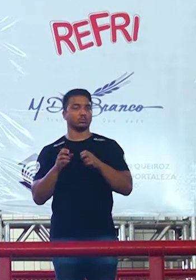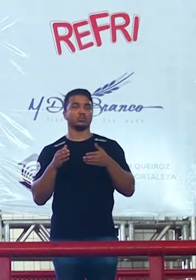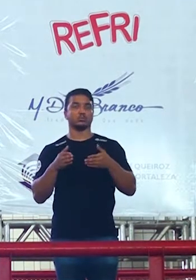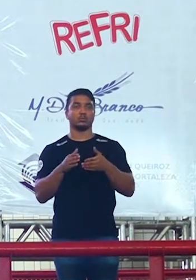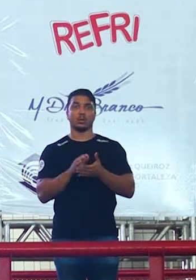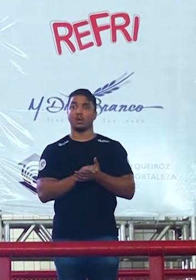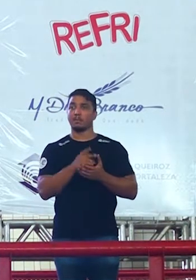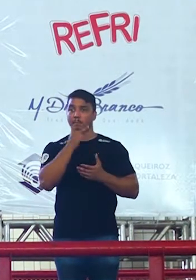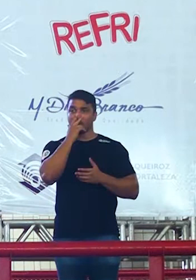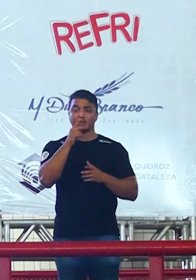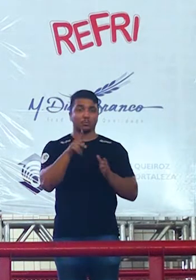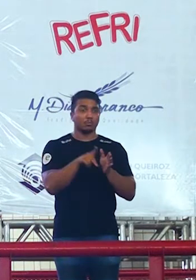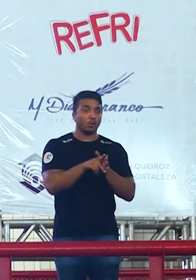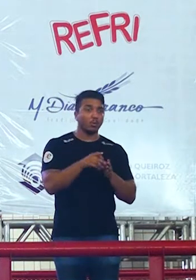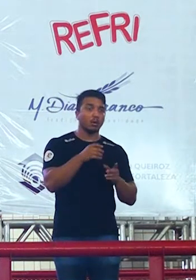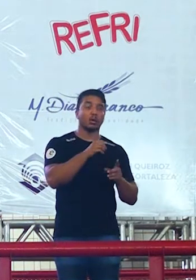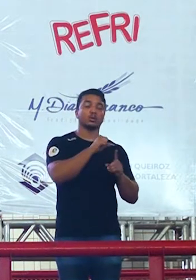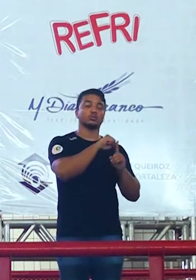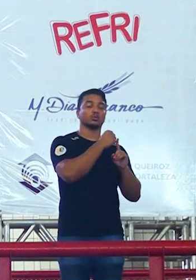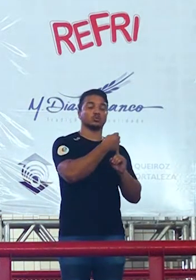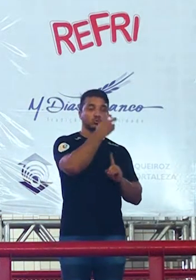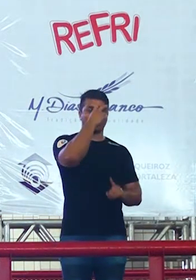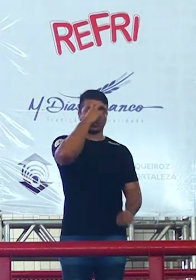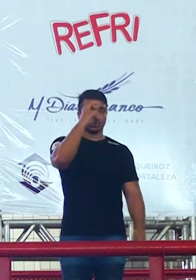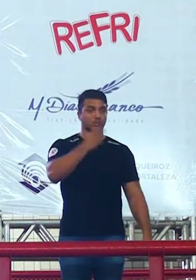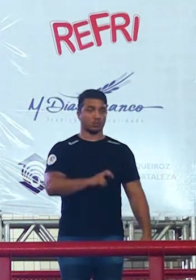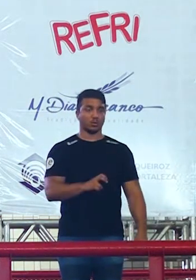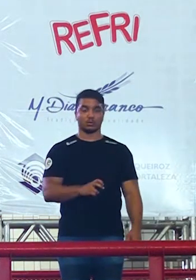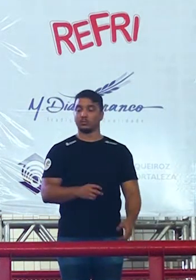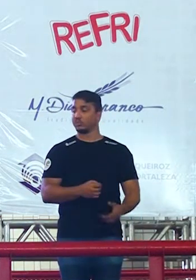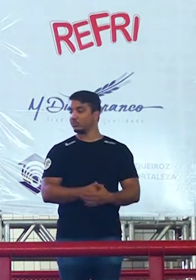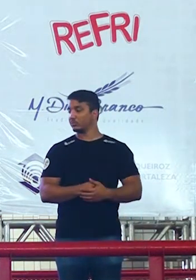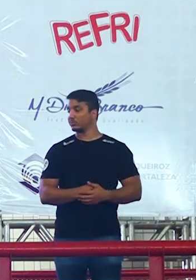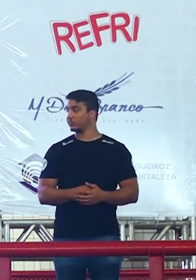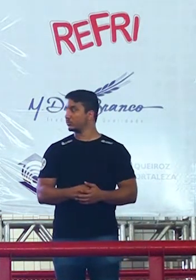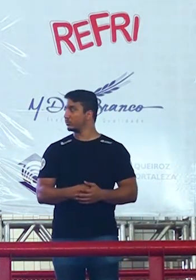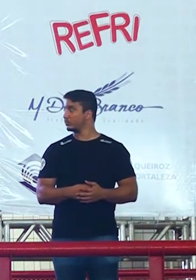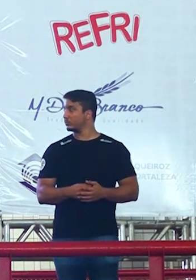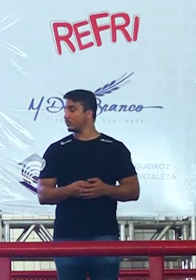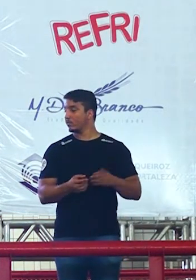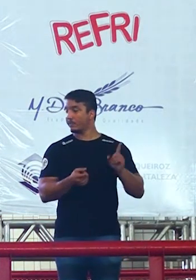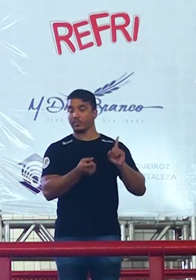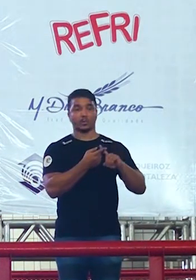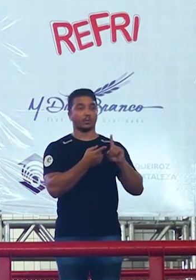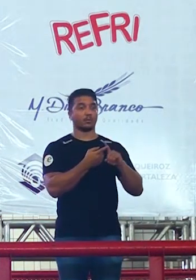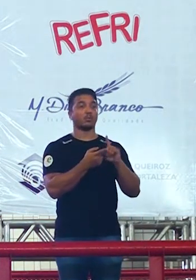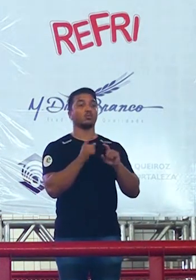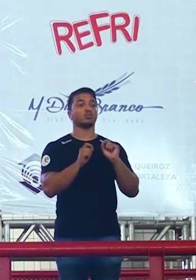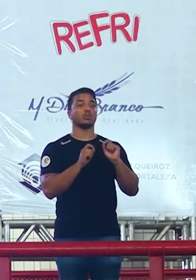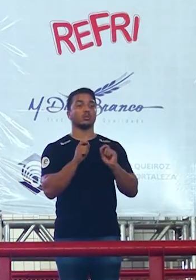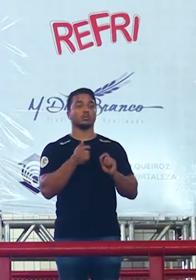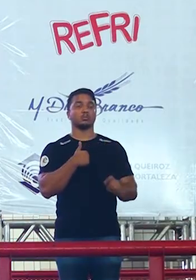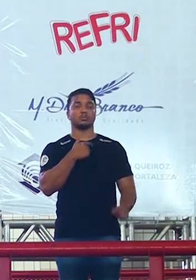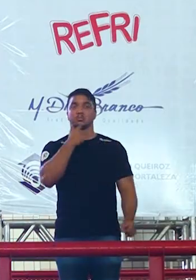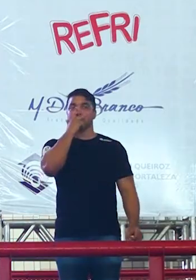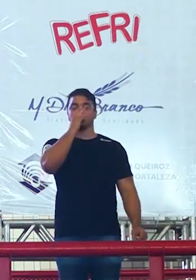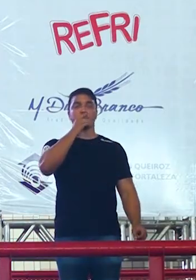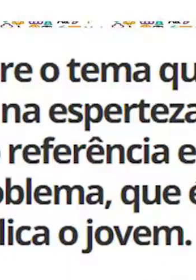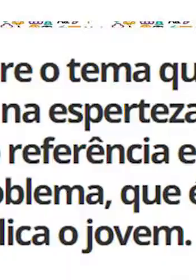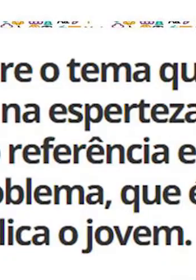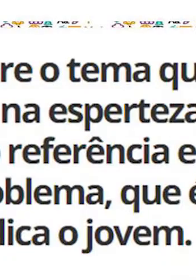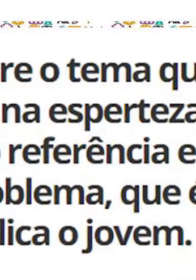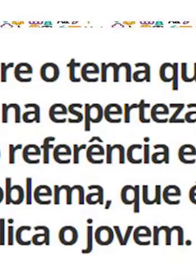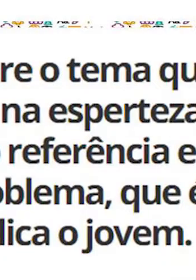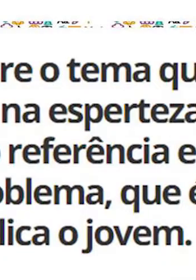isso é o repertório aí e ele jogou a real não tinha feito